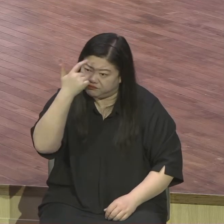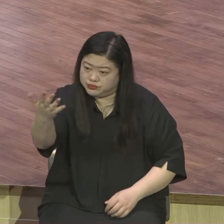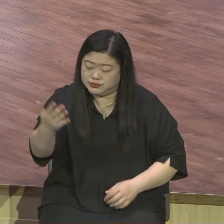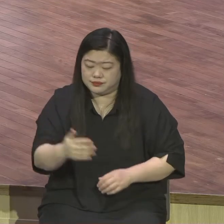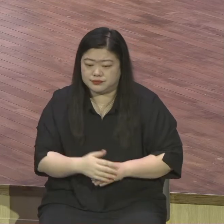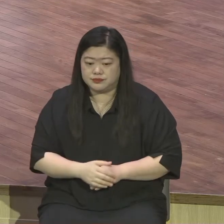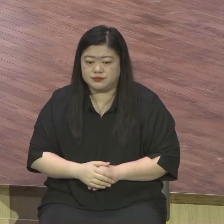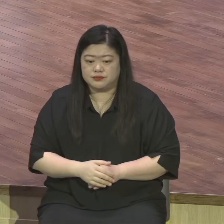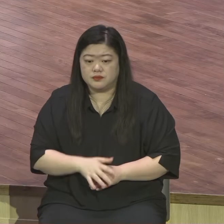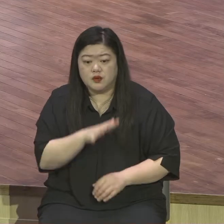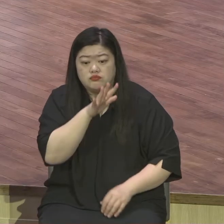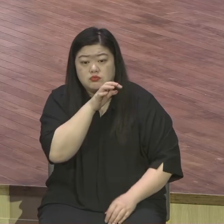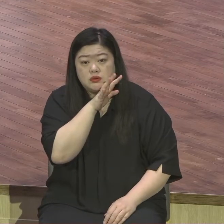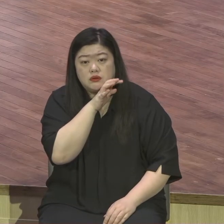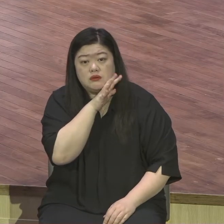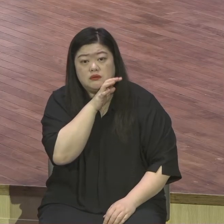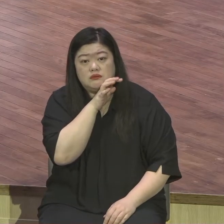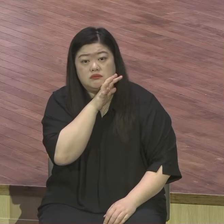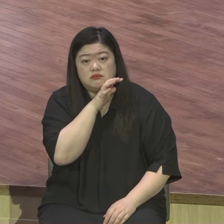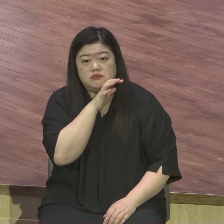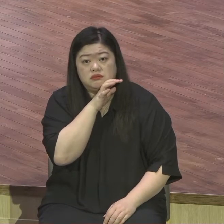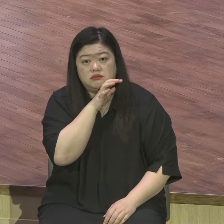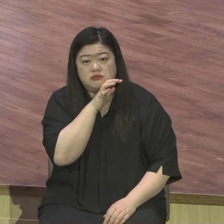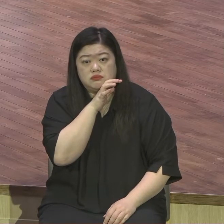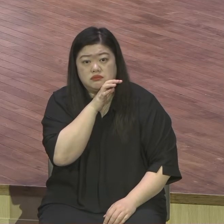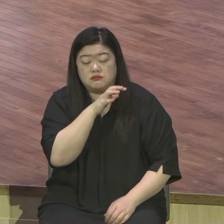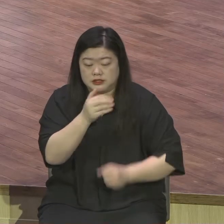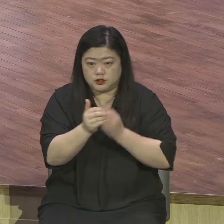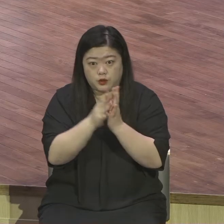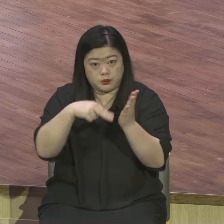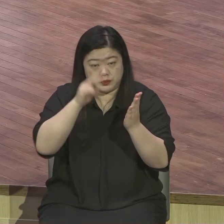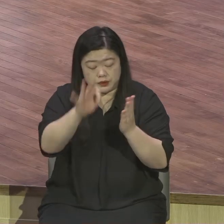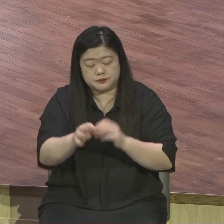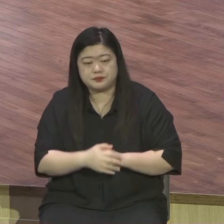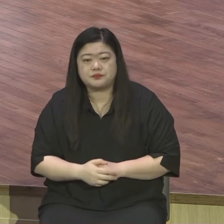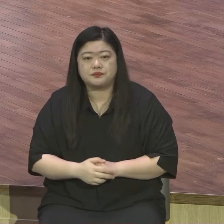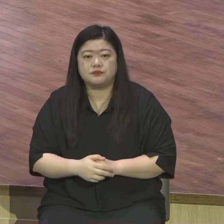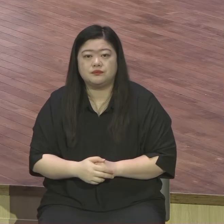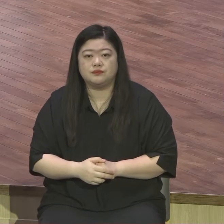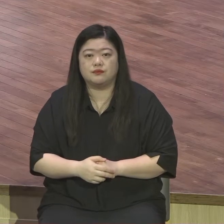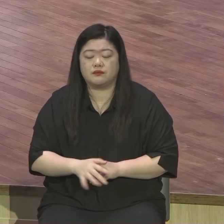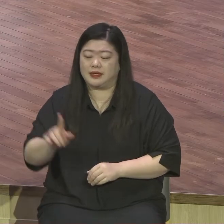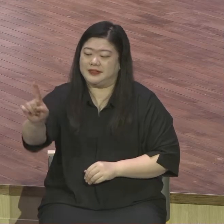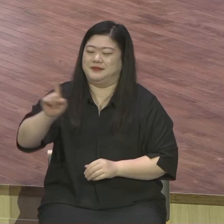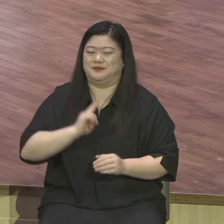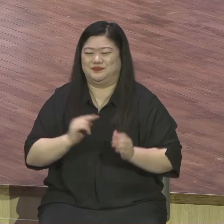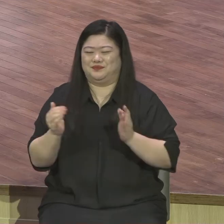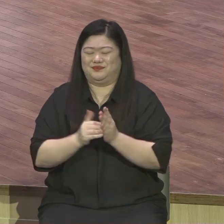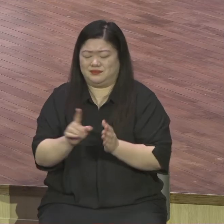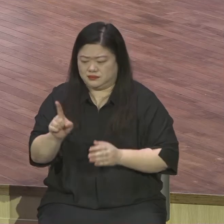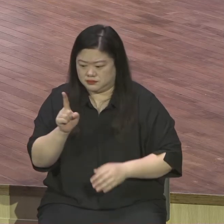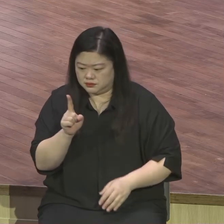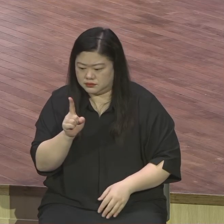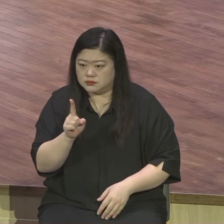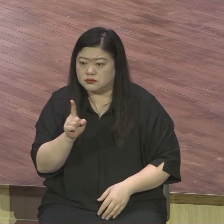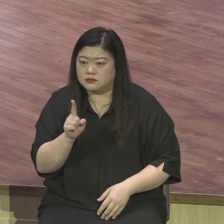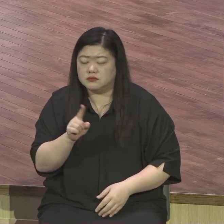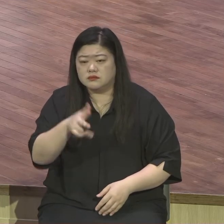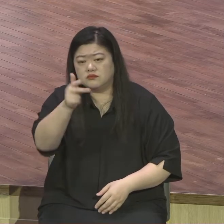주인에게 원망을 합니다. 자 11절을 보았습니다. 받은 후 집주인을 원망하여러되 나중 온